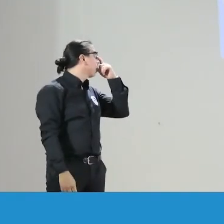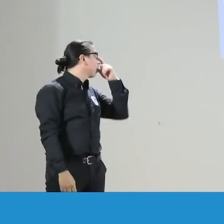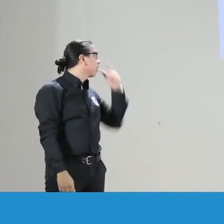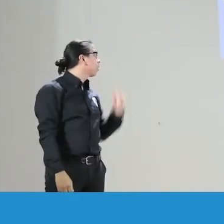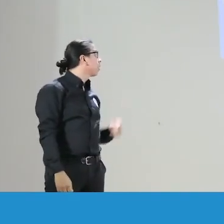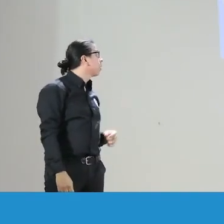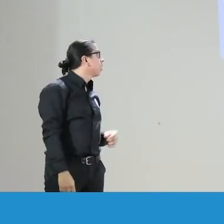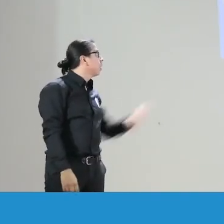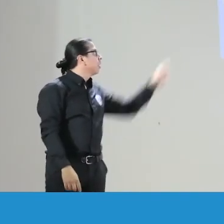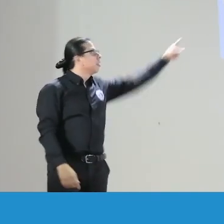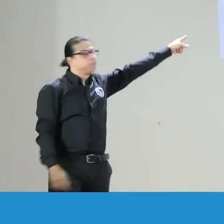siguiente por favor